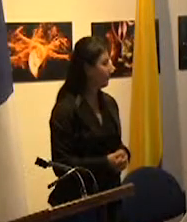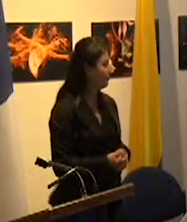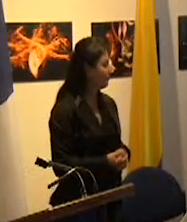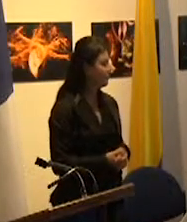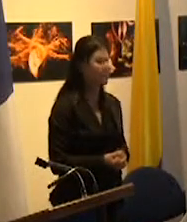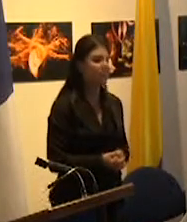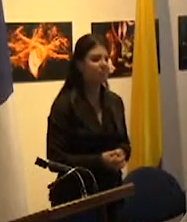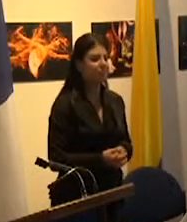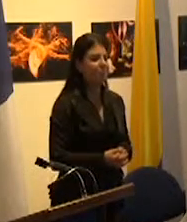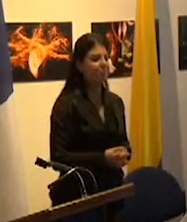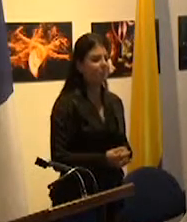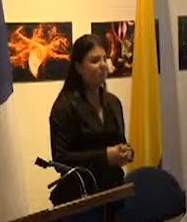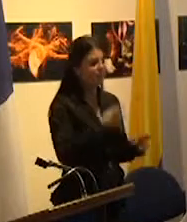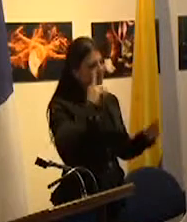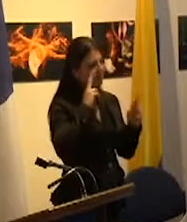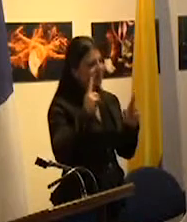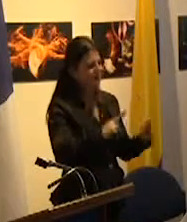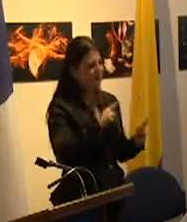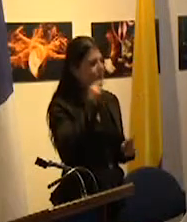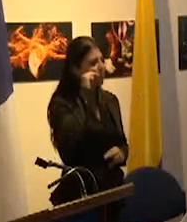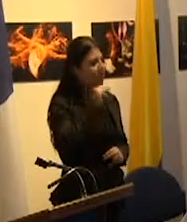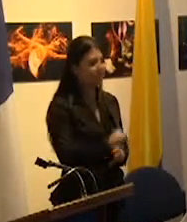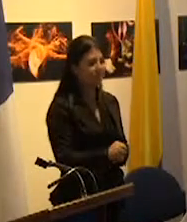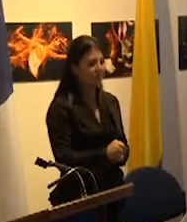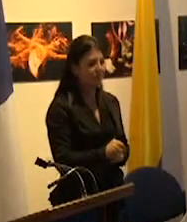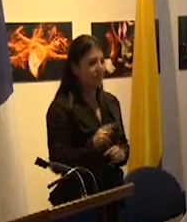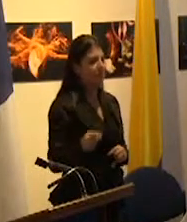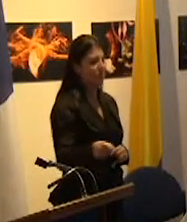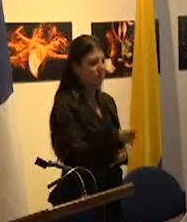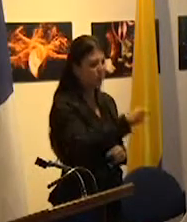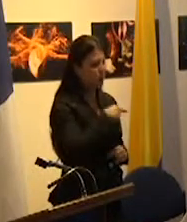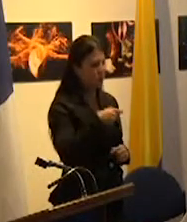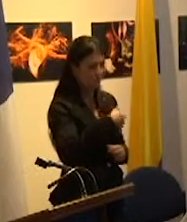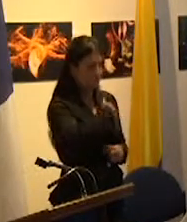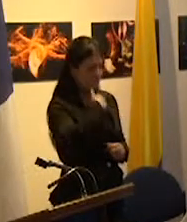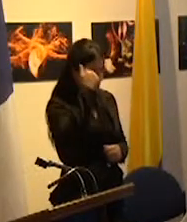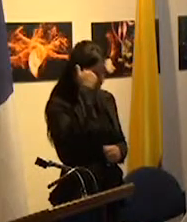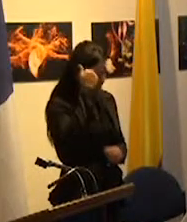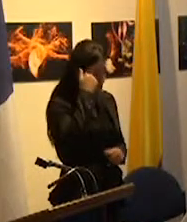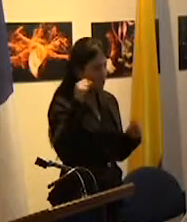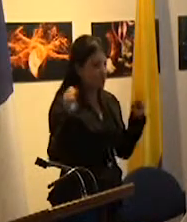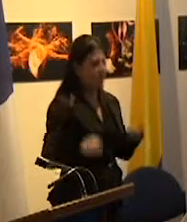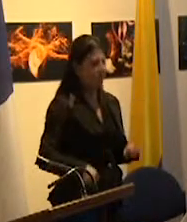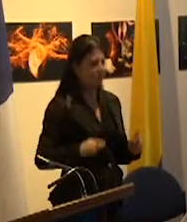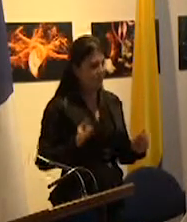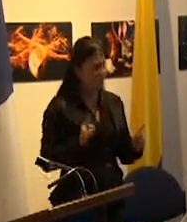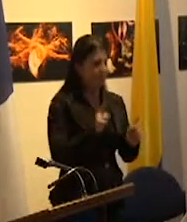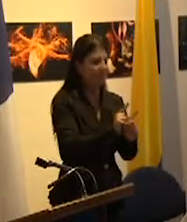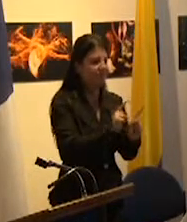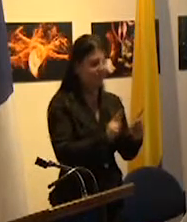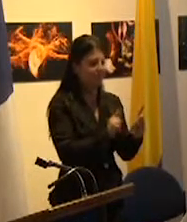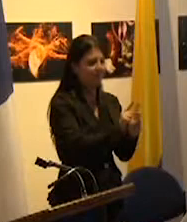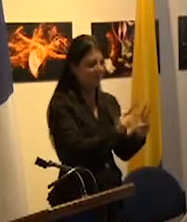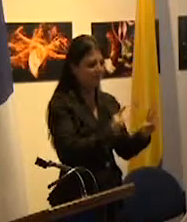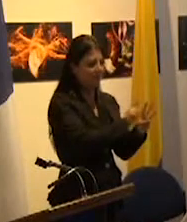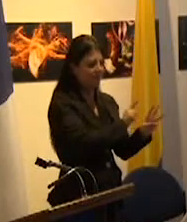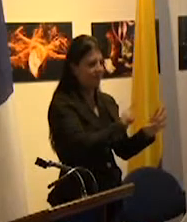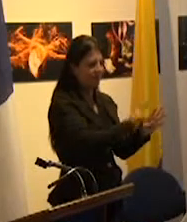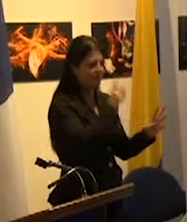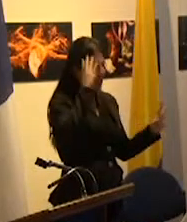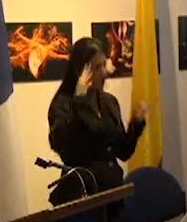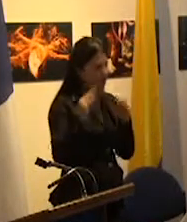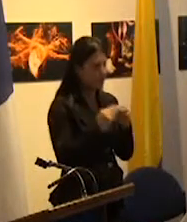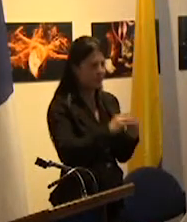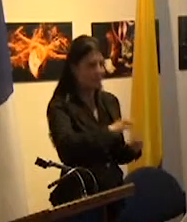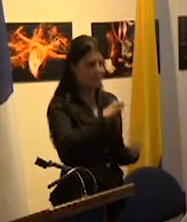humano como los docentes pueden acompañar el proceso de singularidad de los alumnos a lo largo de su trayectoria educativa